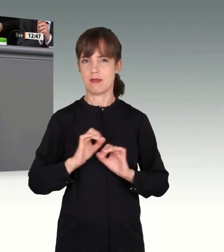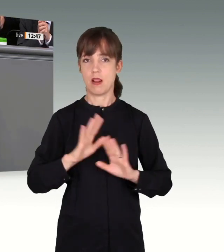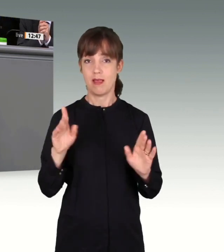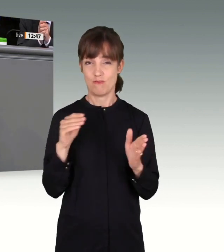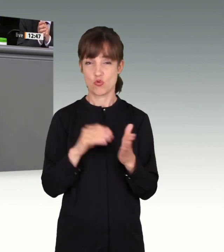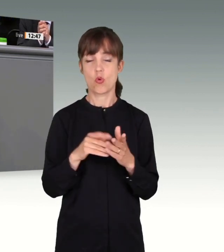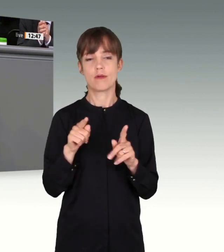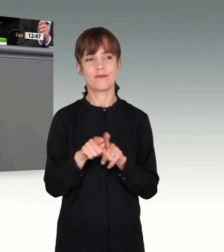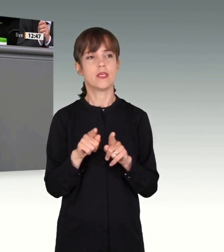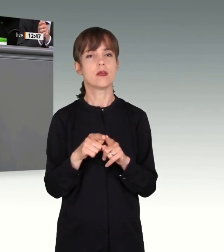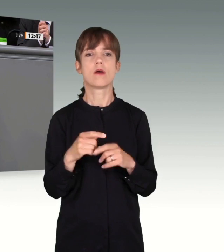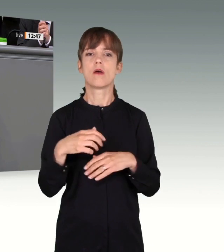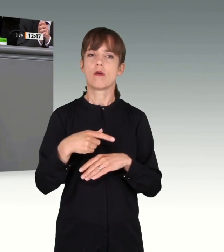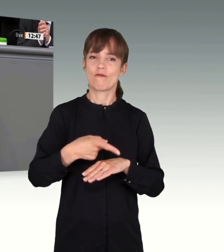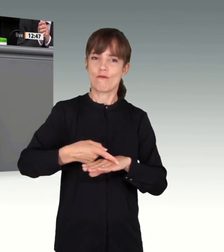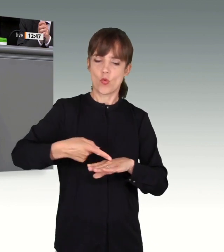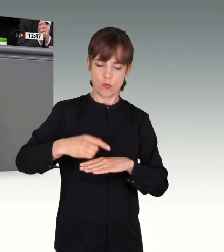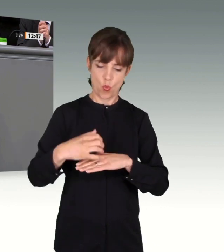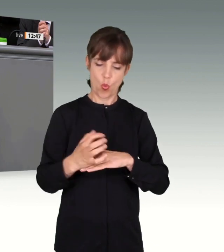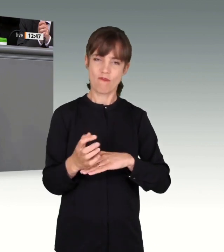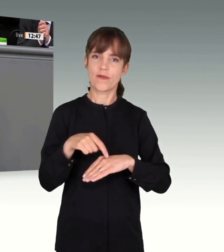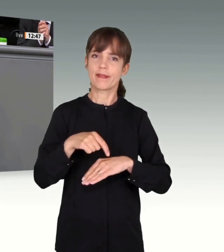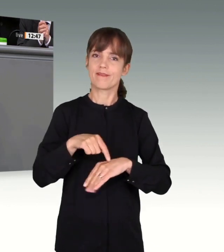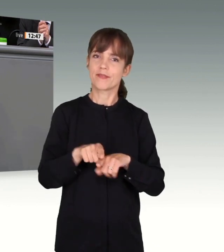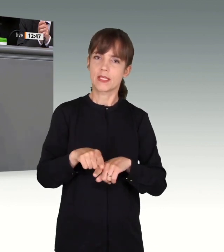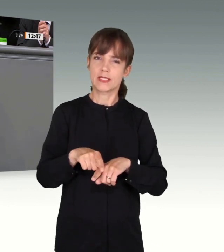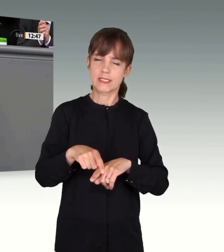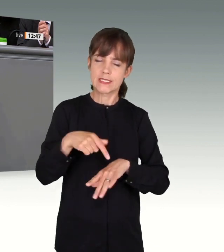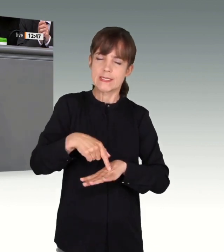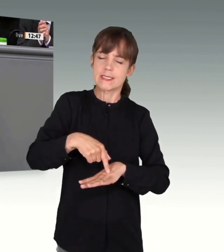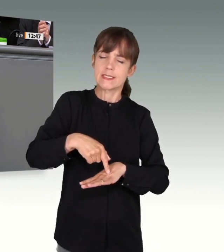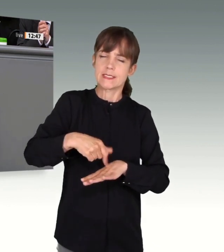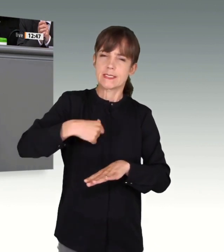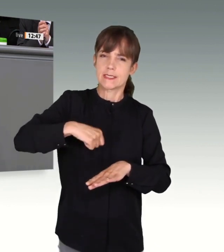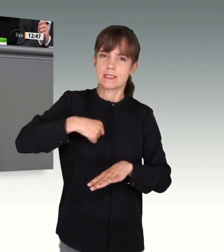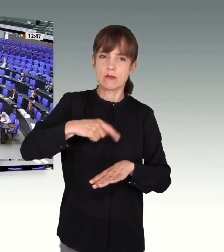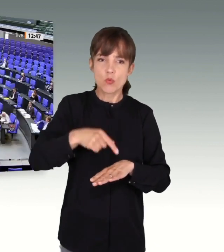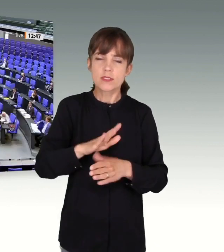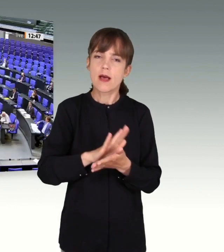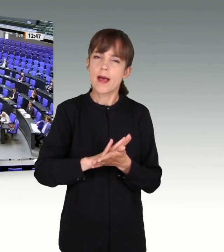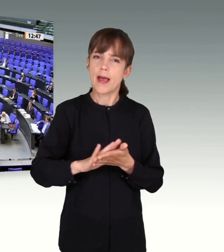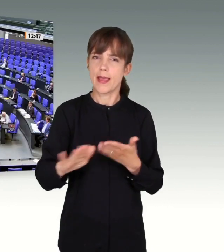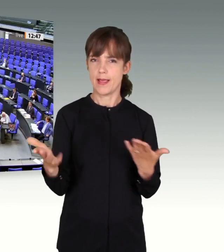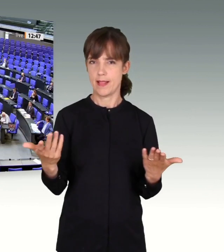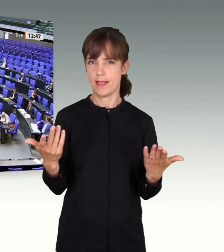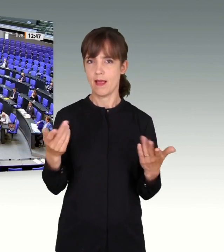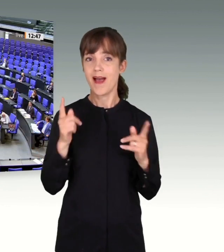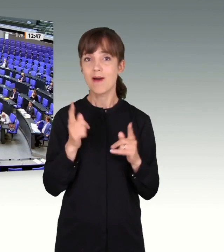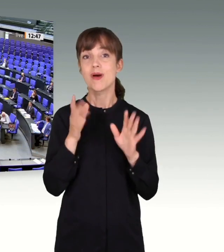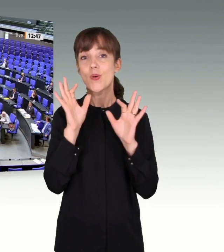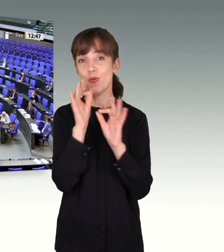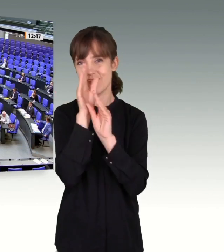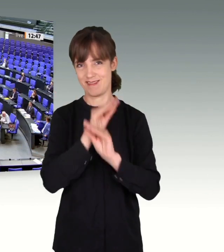Wunde, die es nach und nach zu heilen gilt. Aber die gute Nachricht ist,